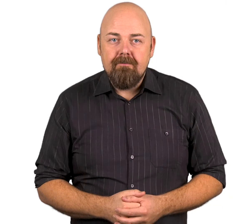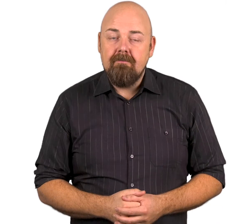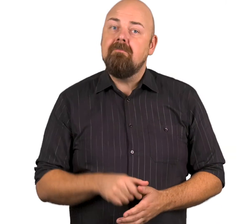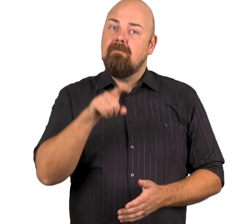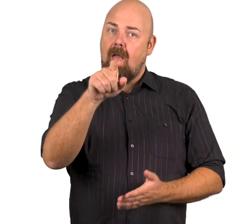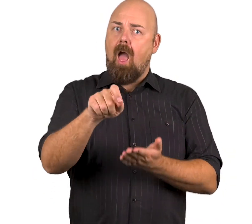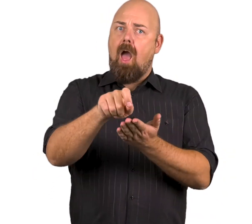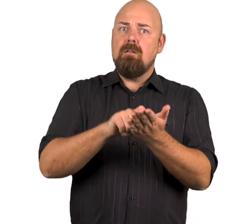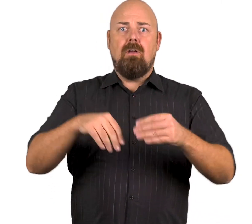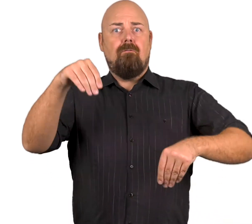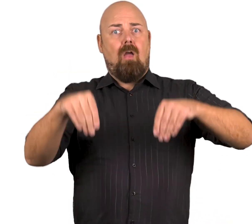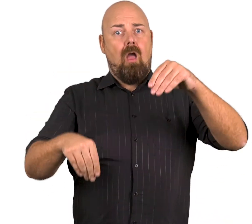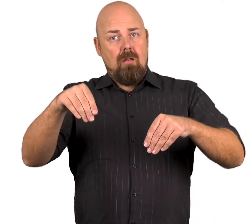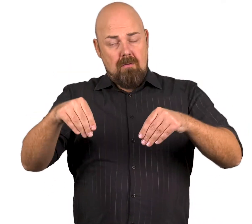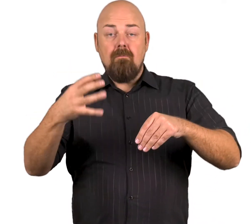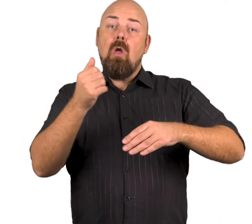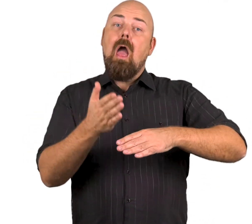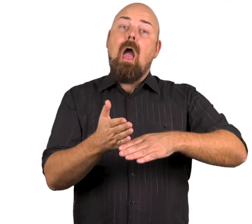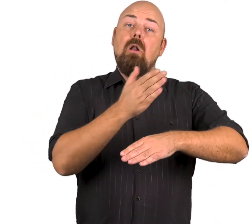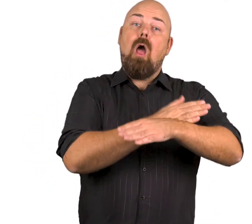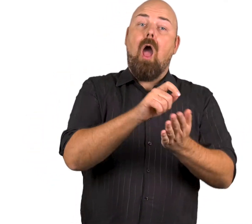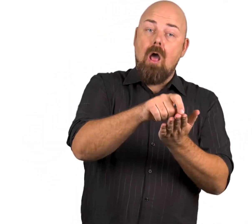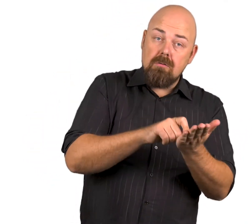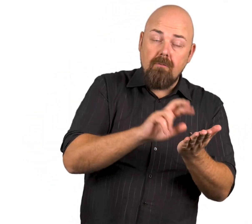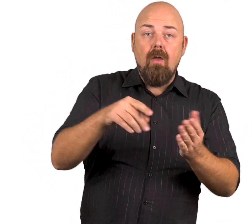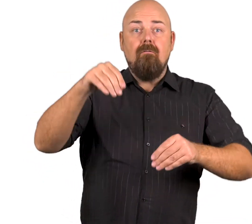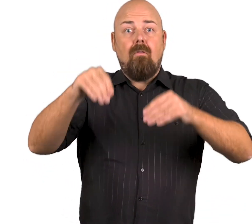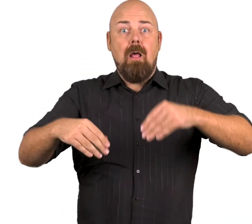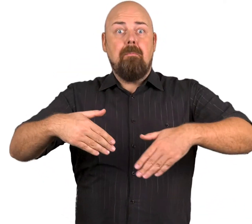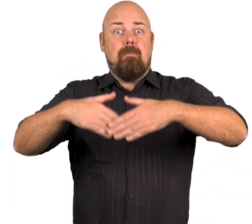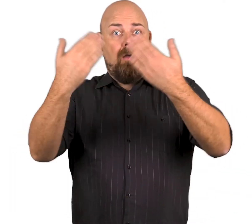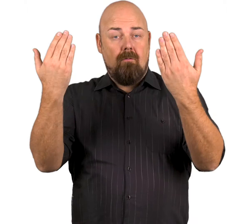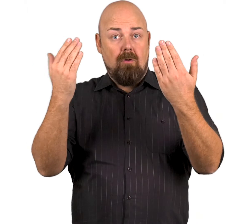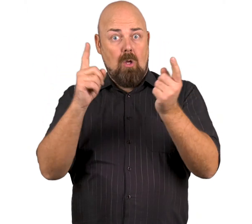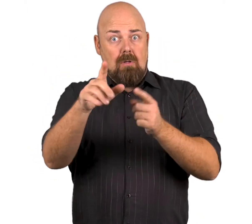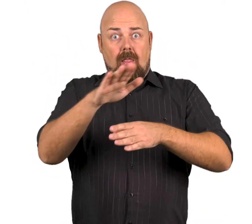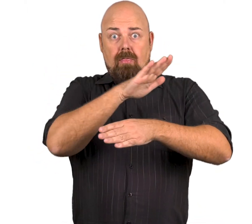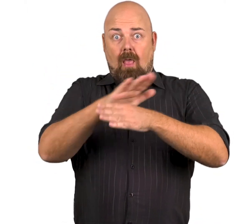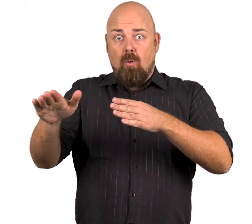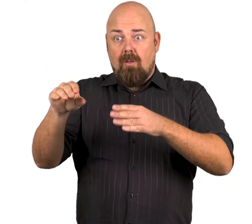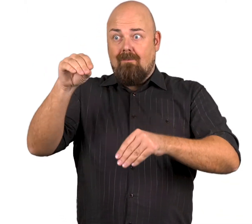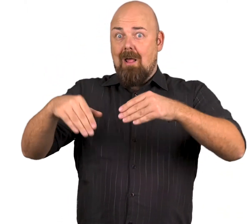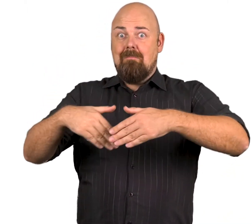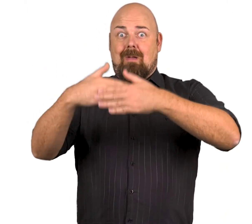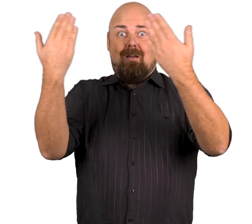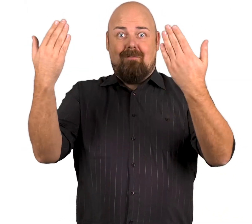Saat äänestää vaaleissa joko ennakkoon tai vaalipäivänä, jos täytät 18